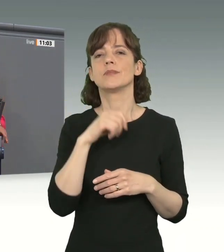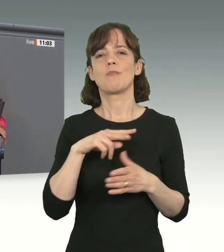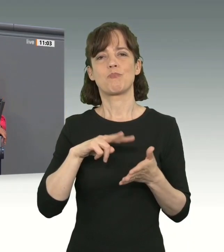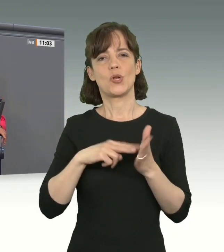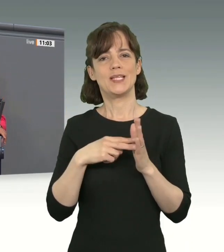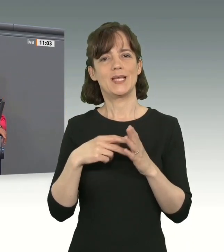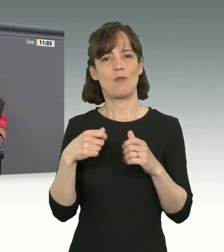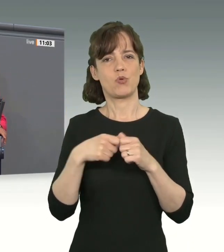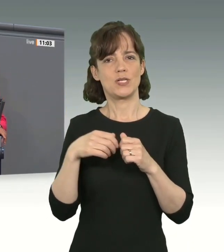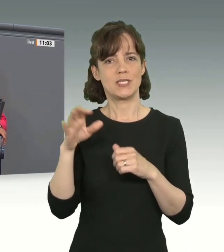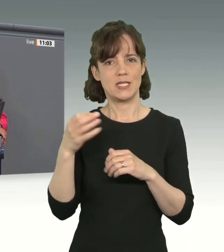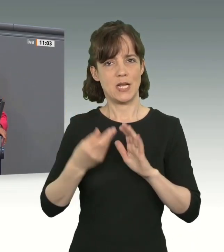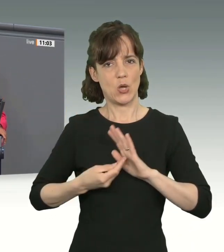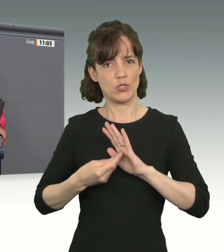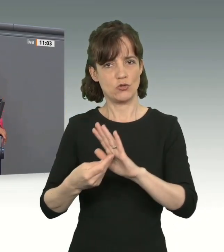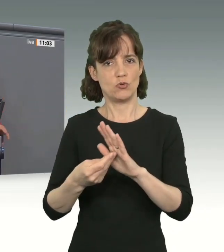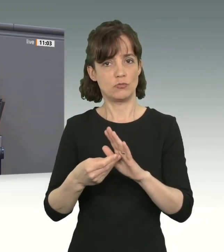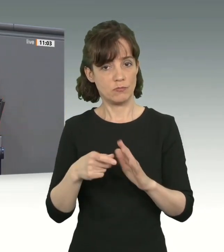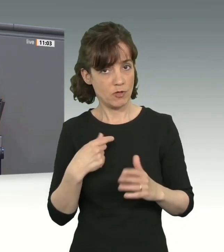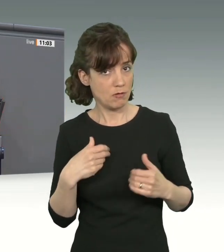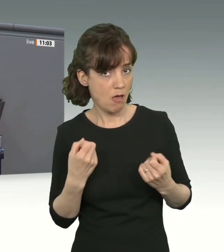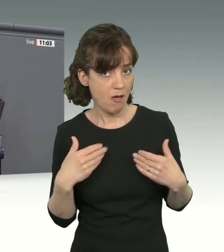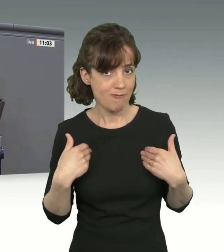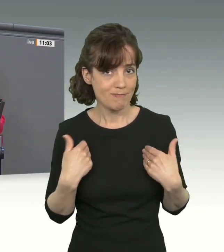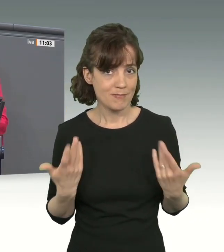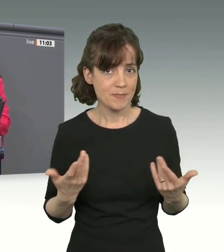Bundeskanzlers unterstützen, und darüber freuen wir uns natürlich.